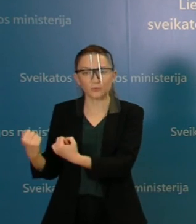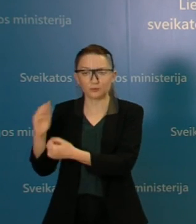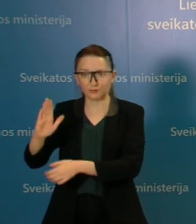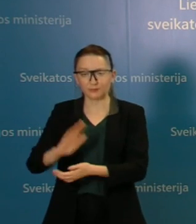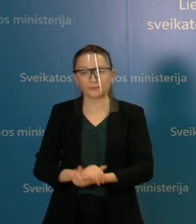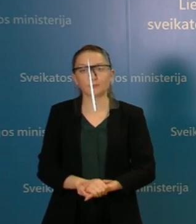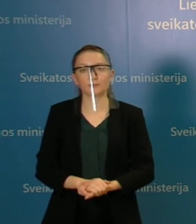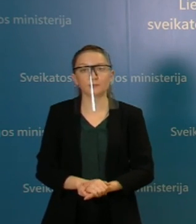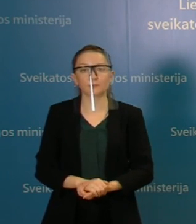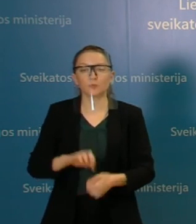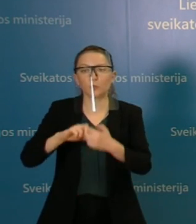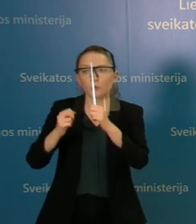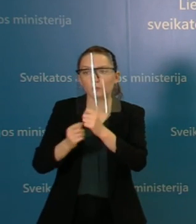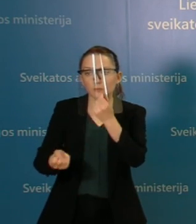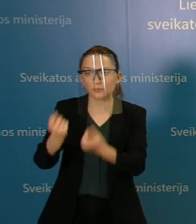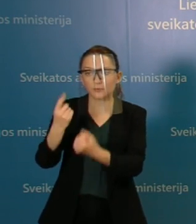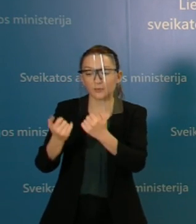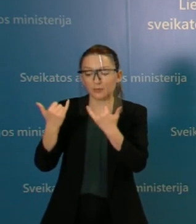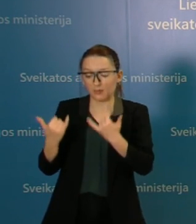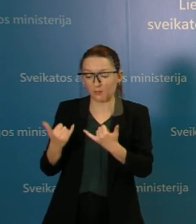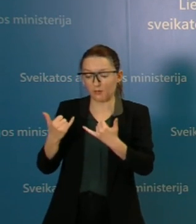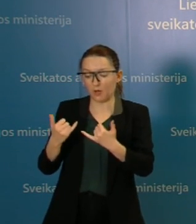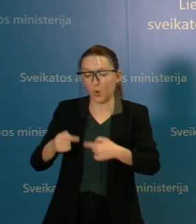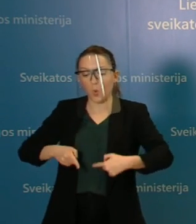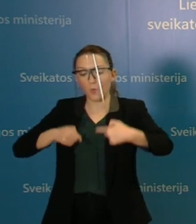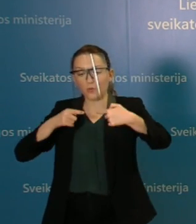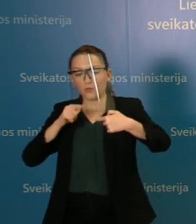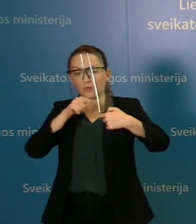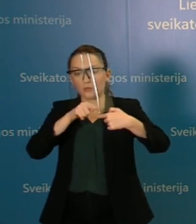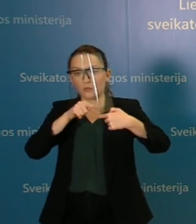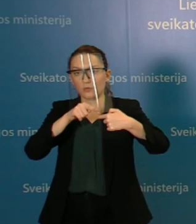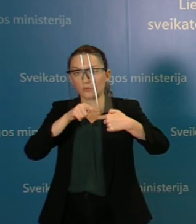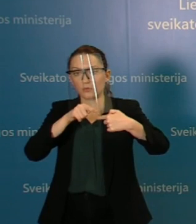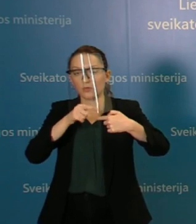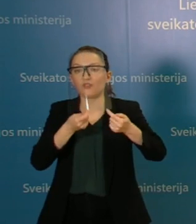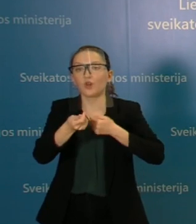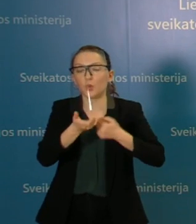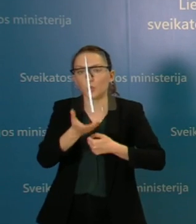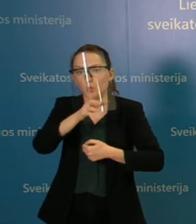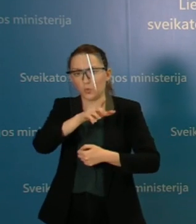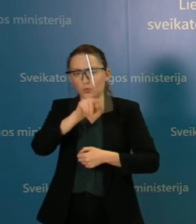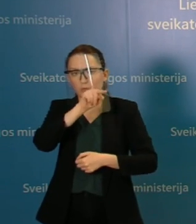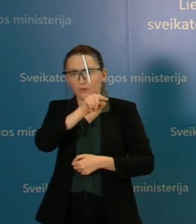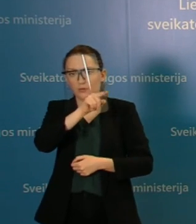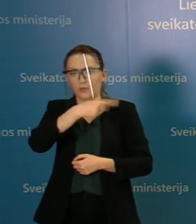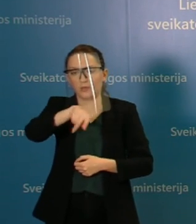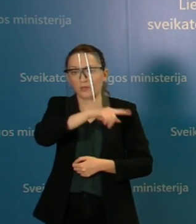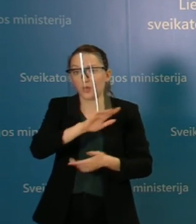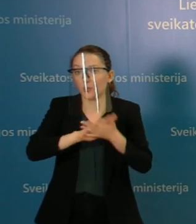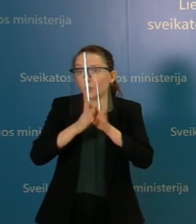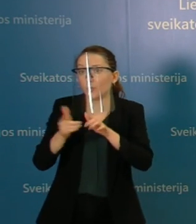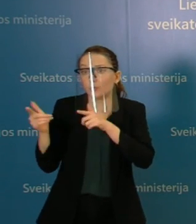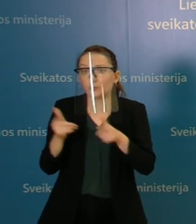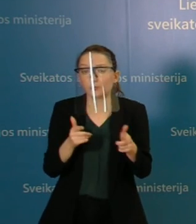kad dabartinio opozicijo ateity pozicijai ir valdančioji dauguma nesirašiai